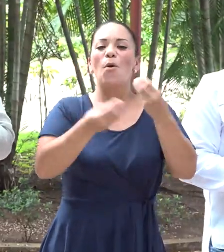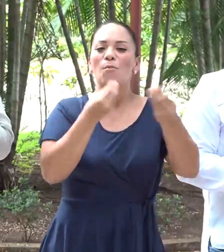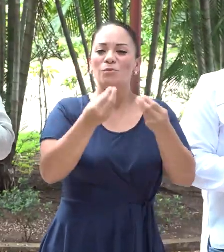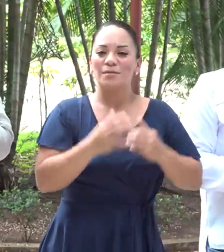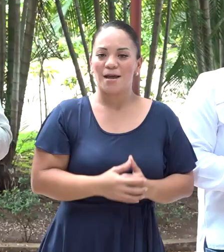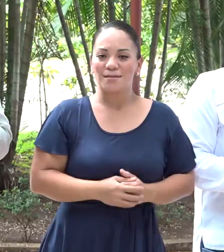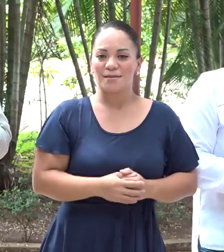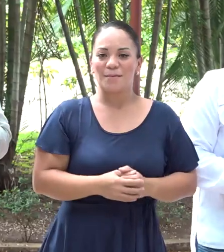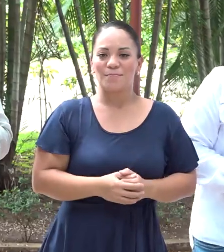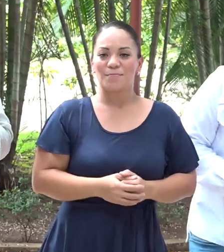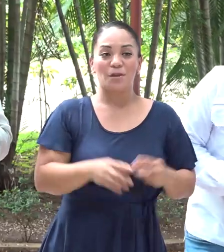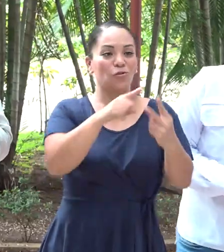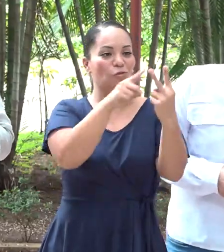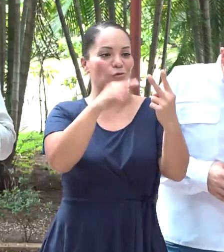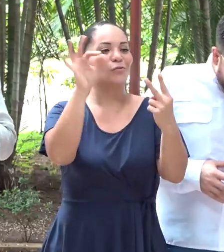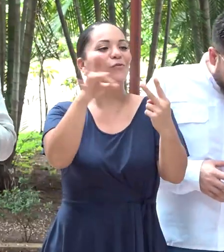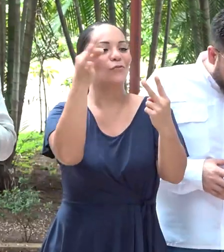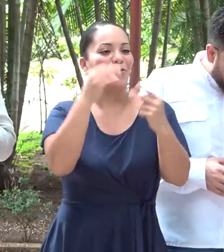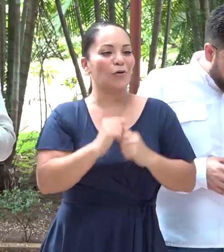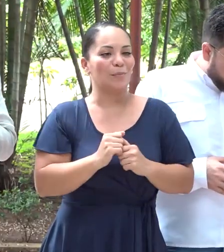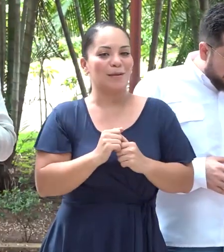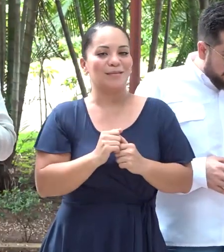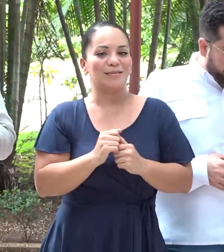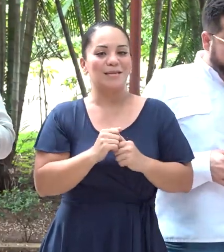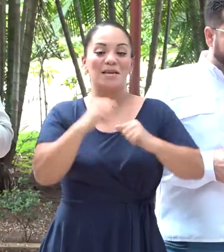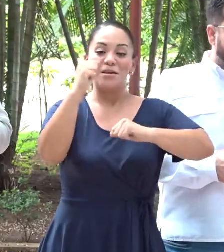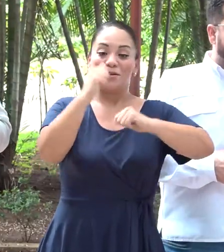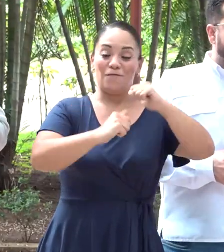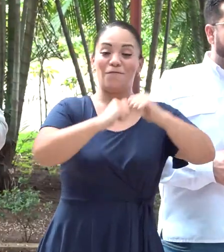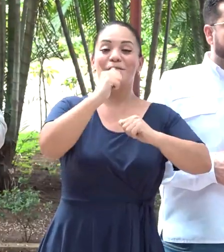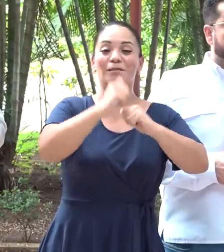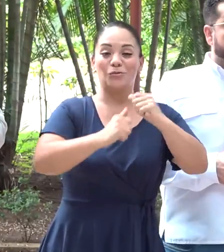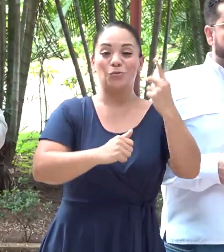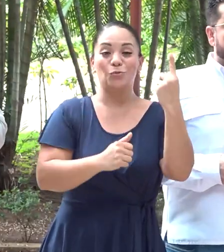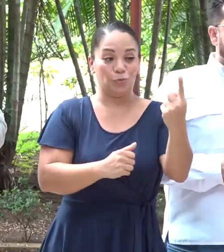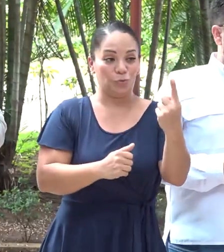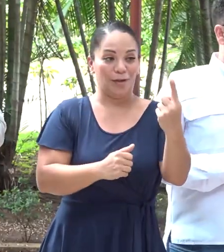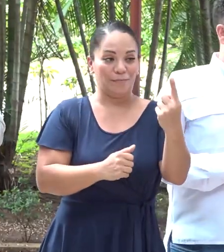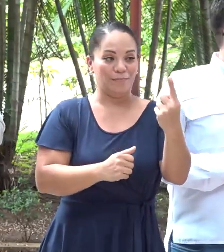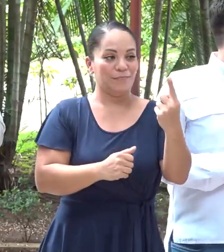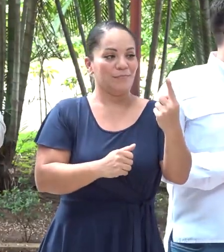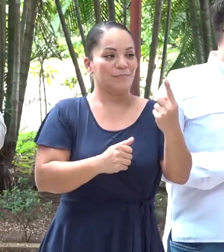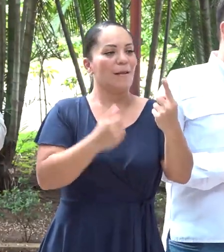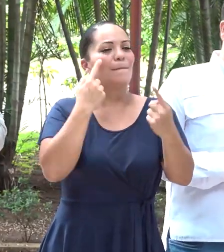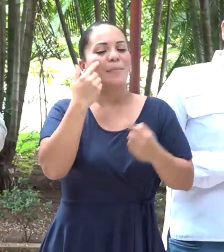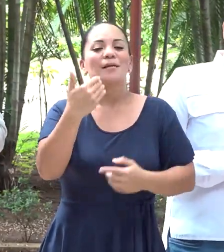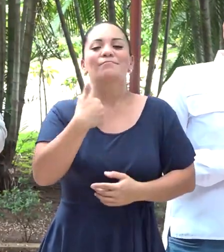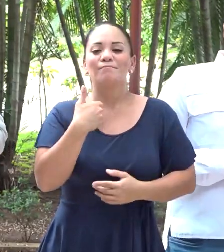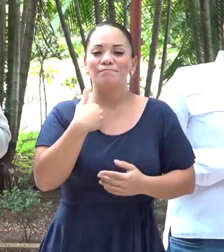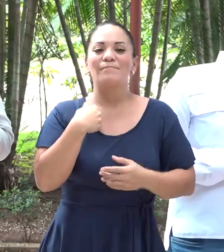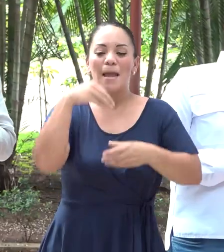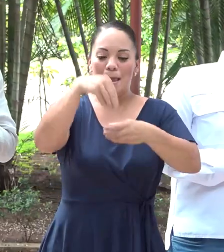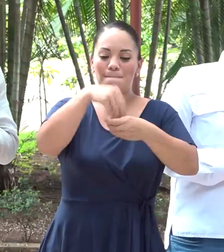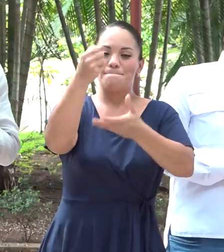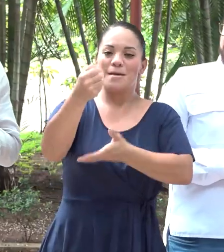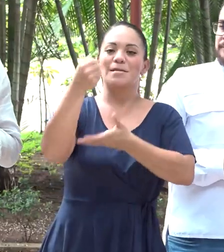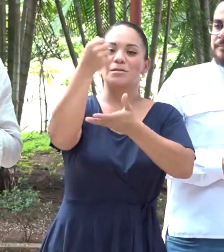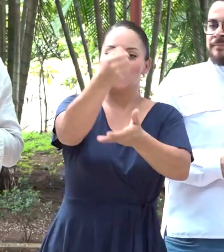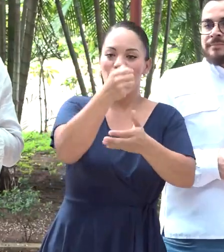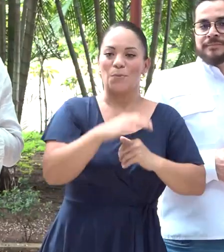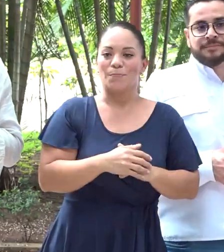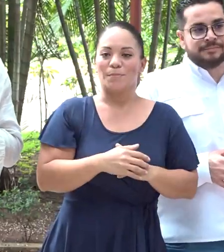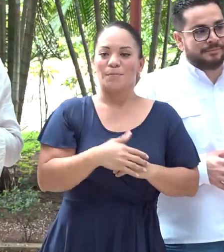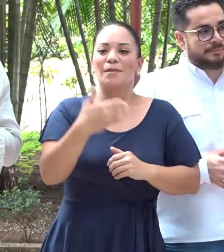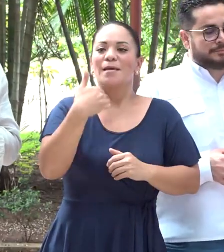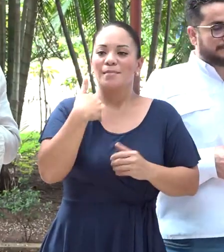eso? Dos maneras. Con infraestructura para que haya inversión, para que